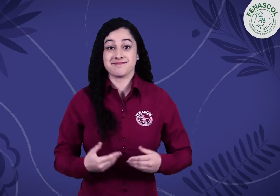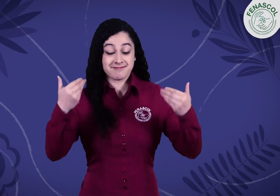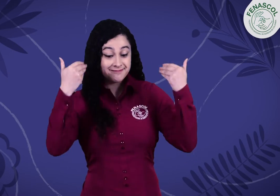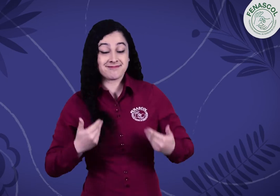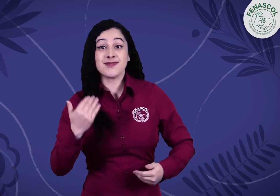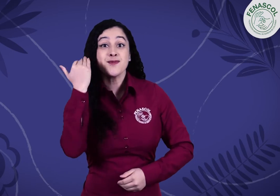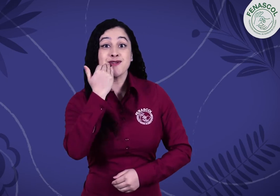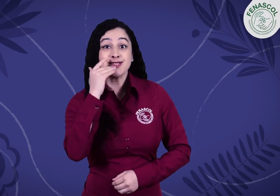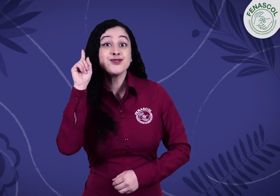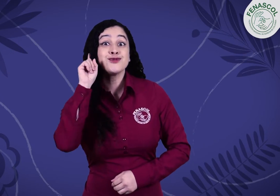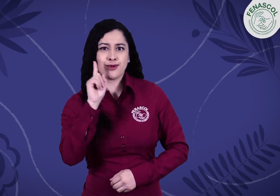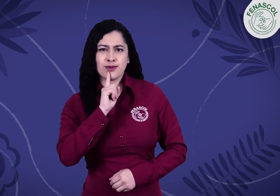Ser mujer sorda es